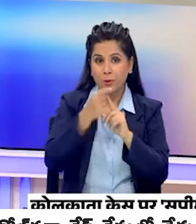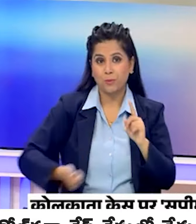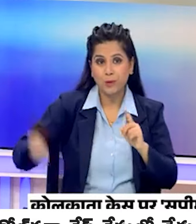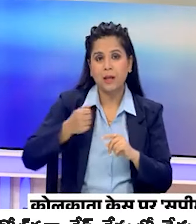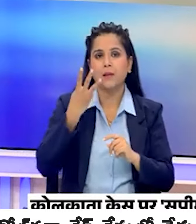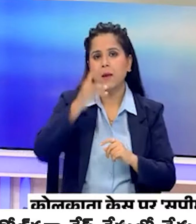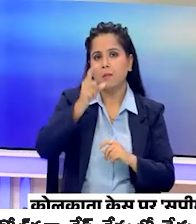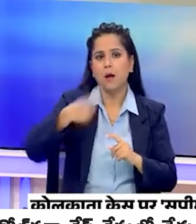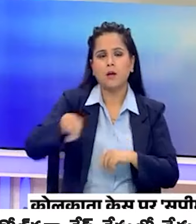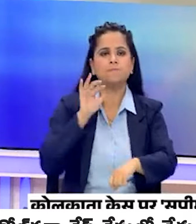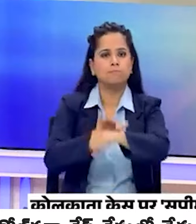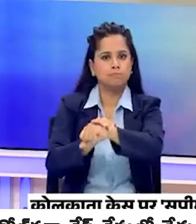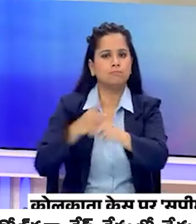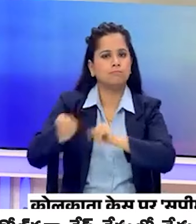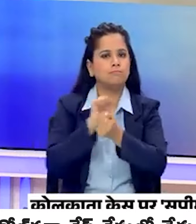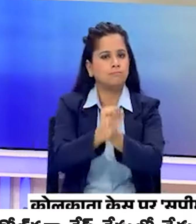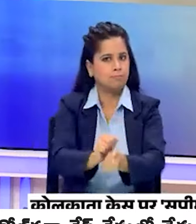लोगों की हुई है गिरफतारी